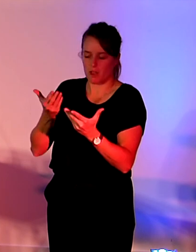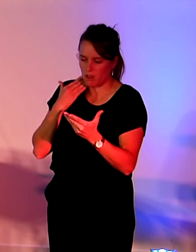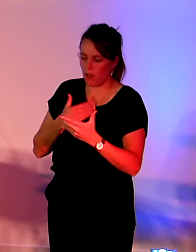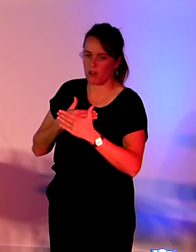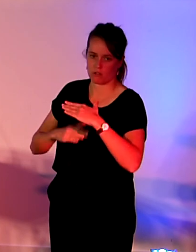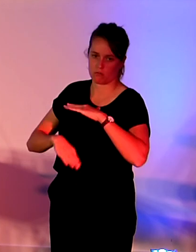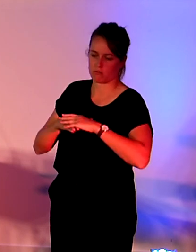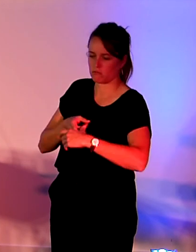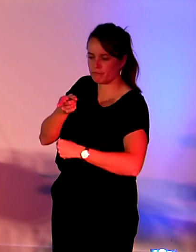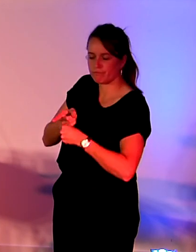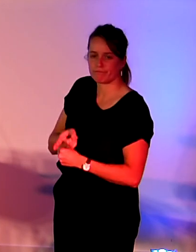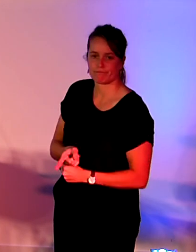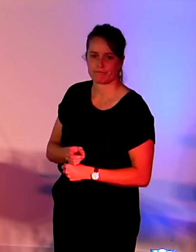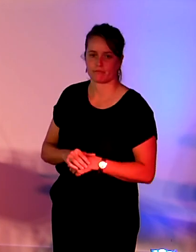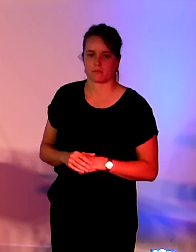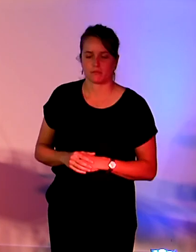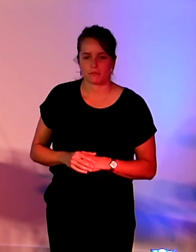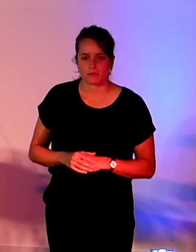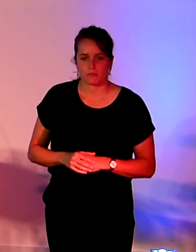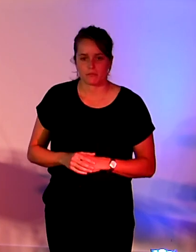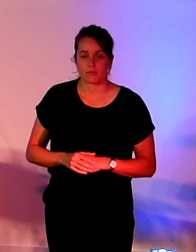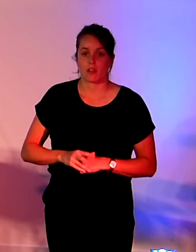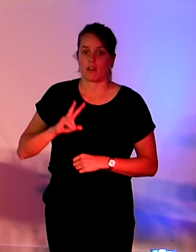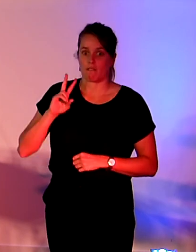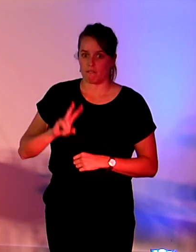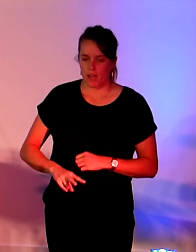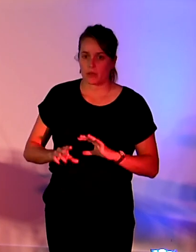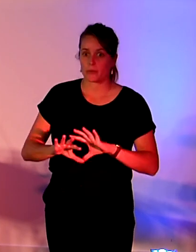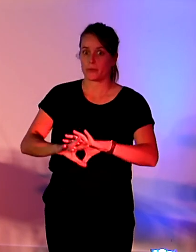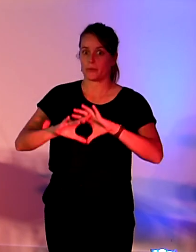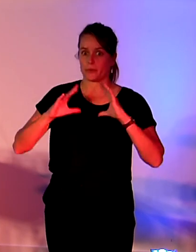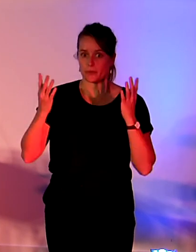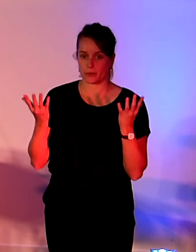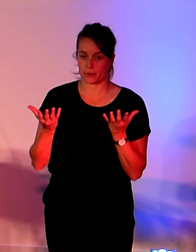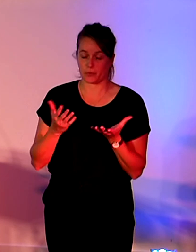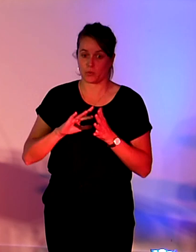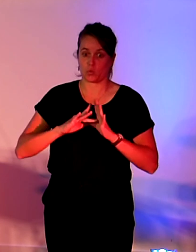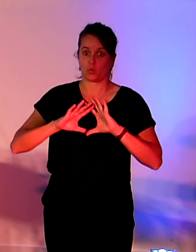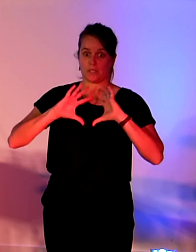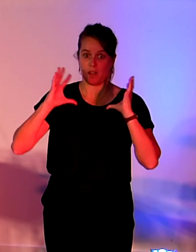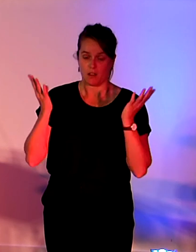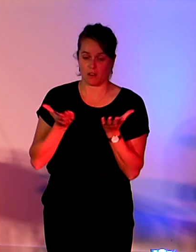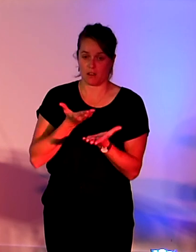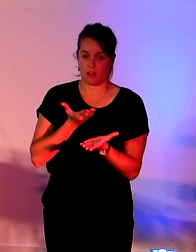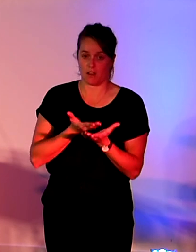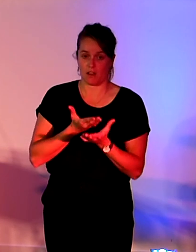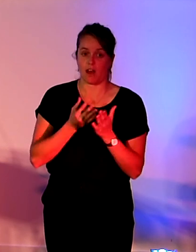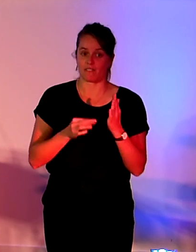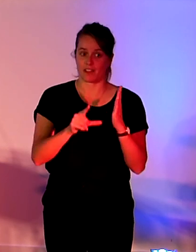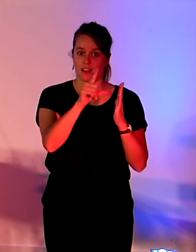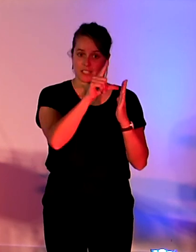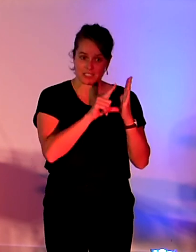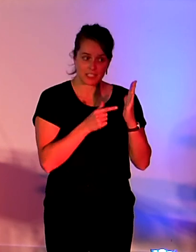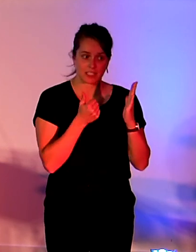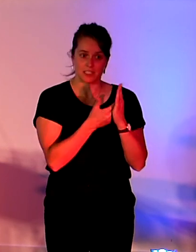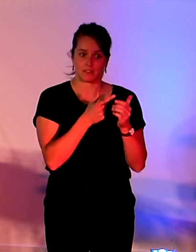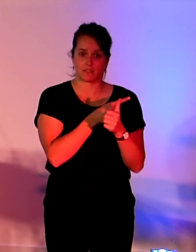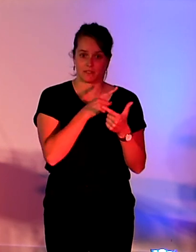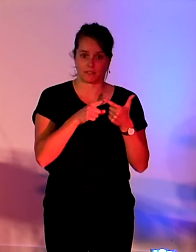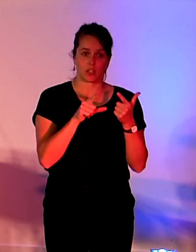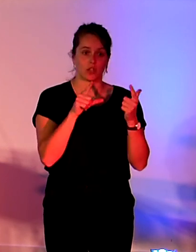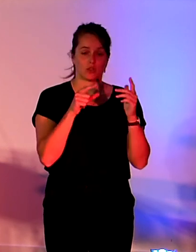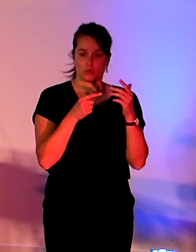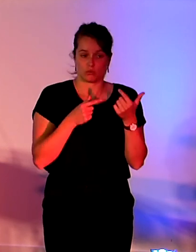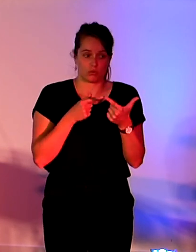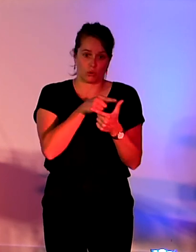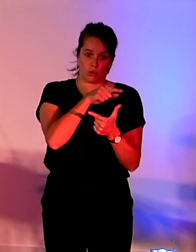Donc voilà, c'était… En fait, on a vraiment ces trois dispositifs, donc deux législatifs, deux